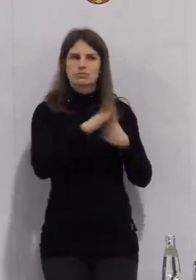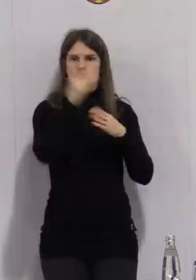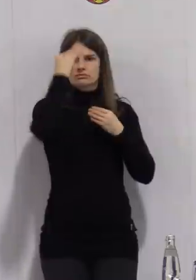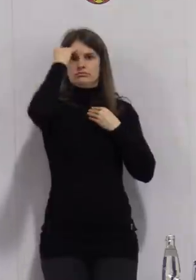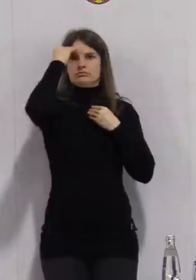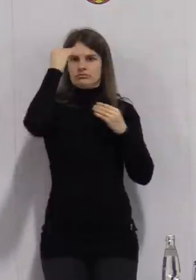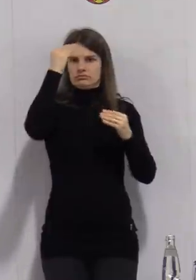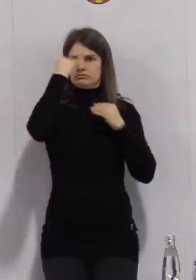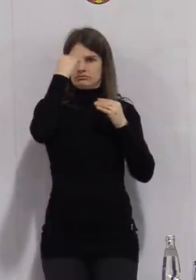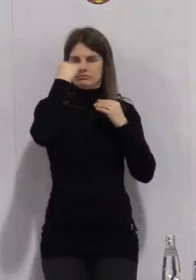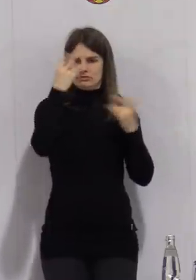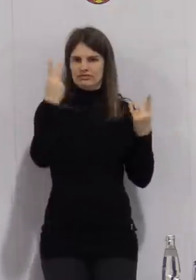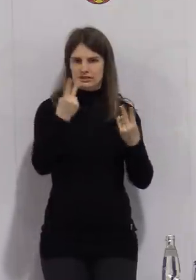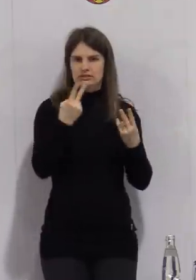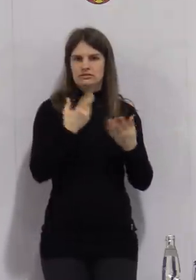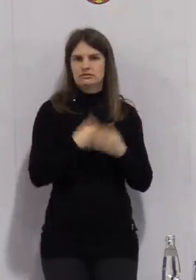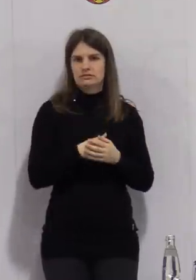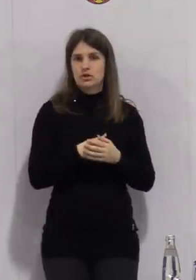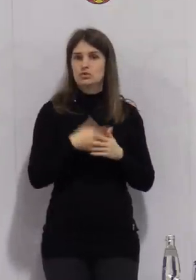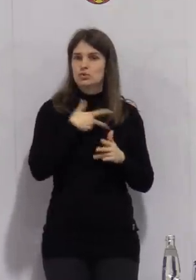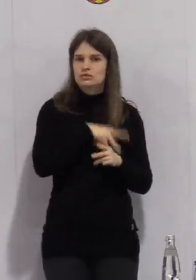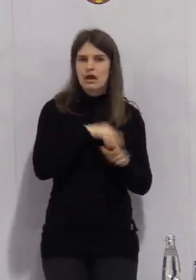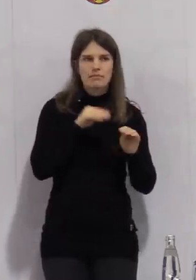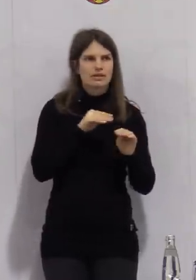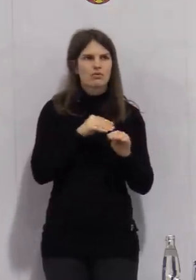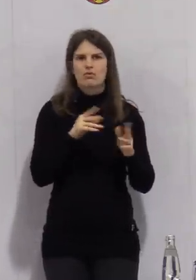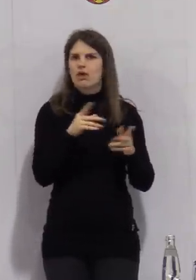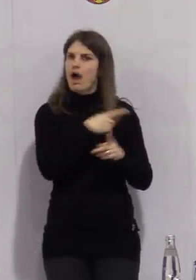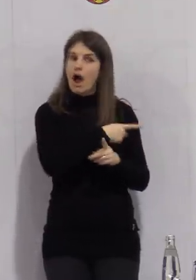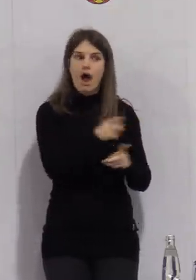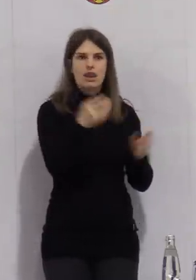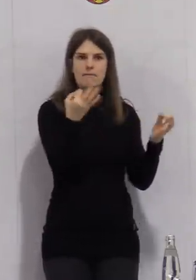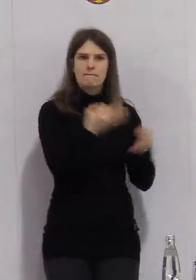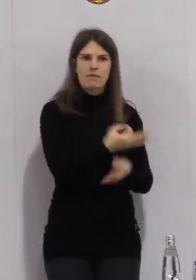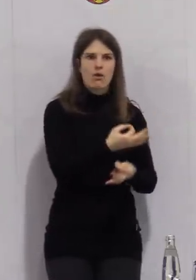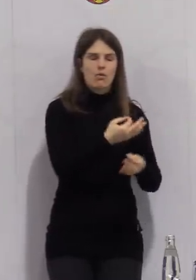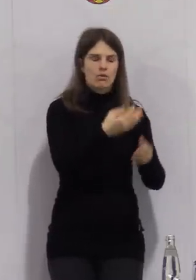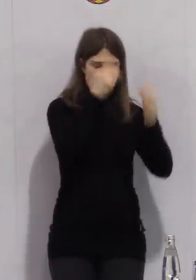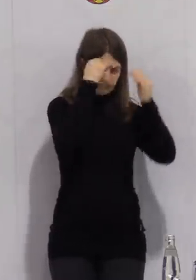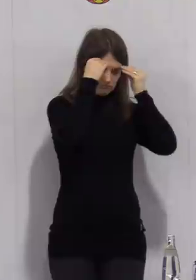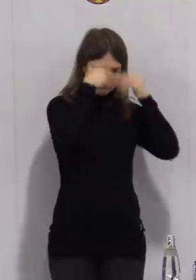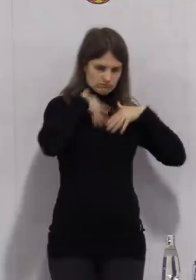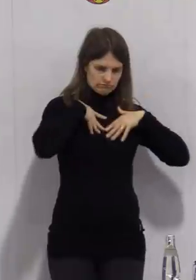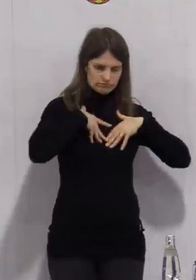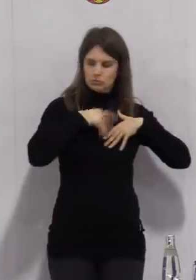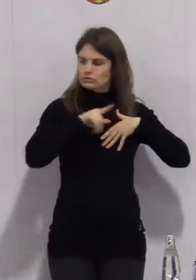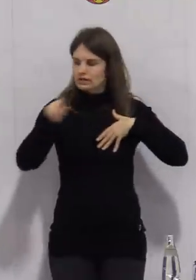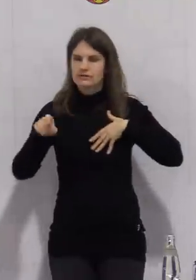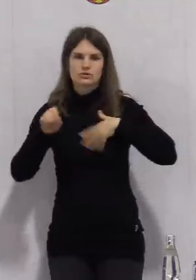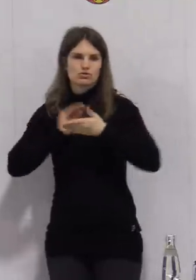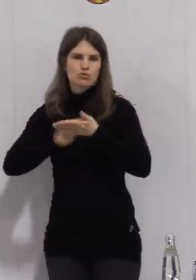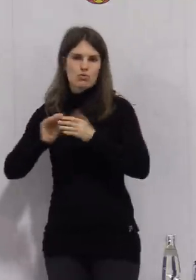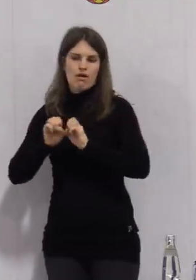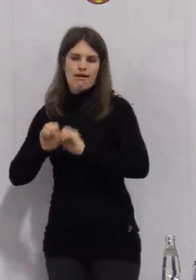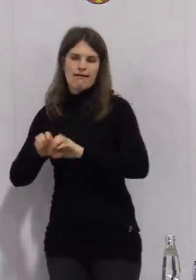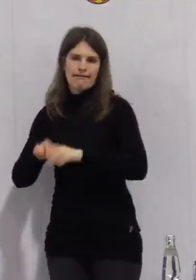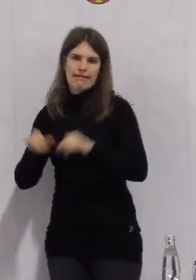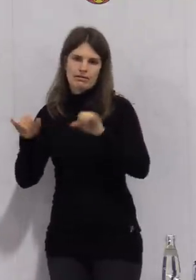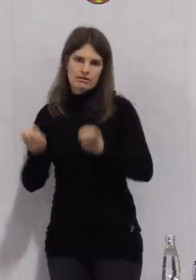Sozialpädagogen, die dort tätig sind, die Anleitung den Schülern geben können, wie es zu haben ist. Und wir müssen